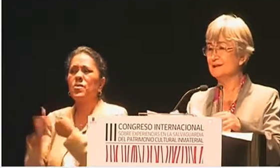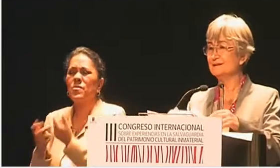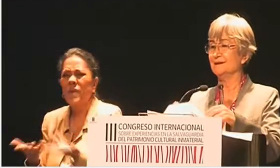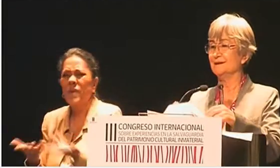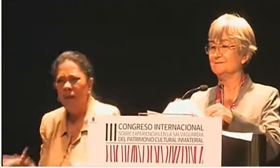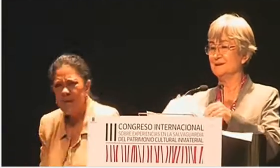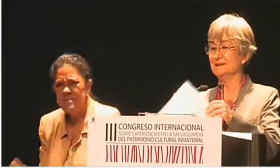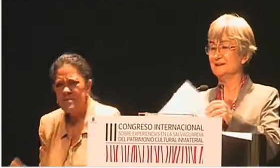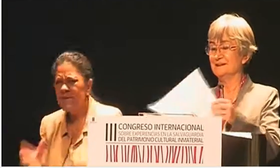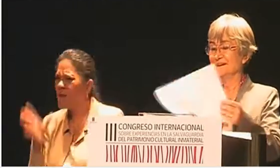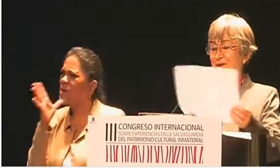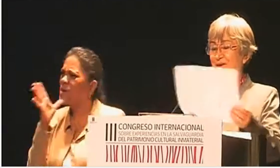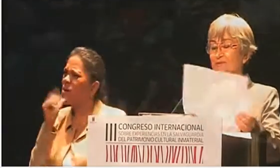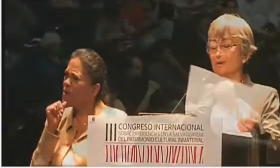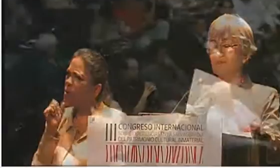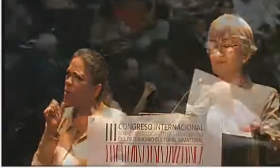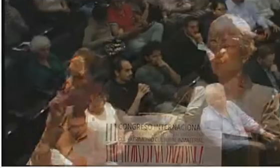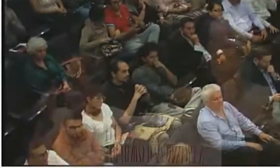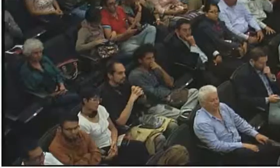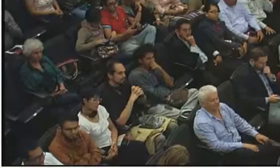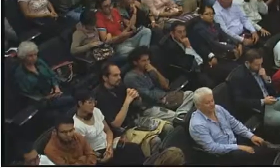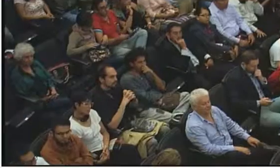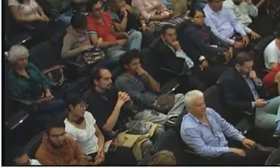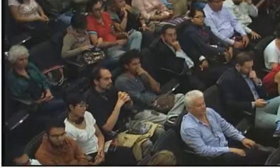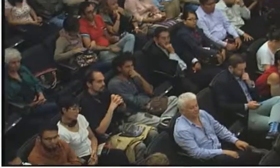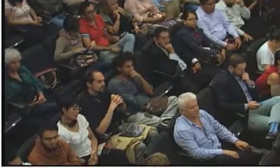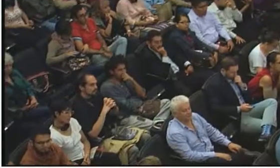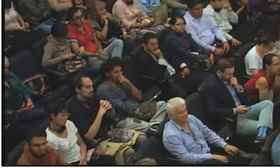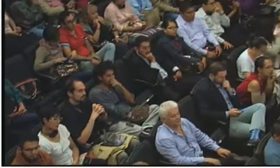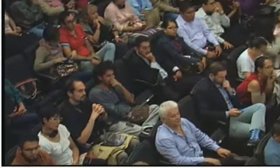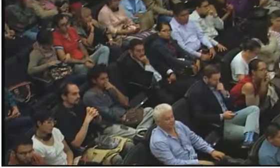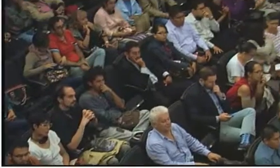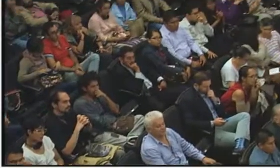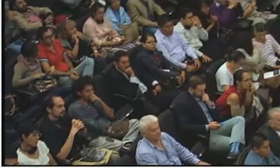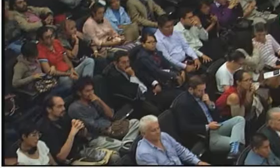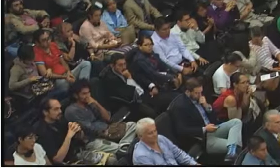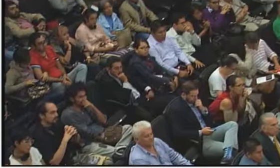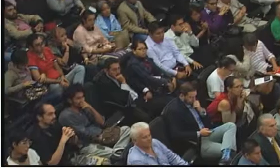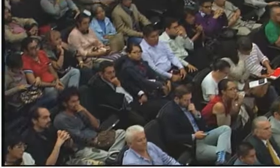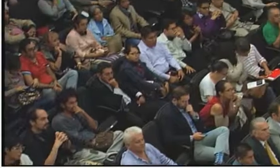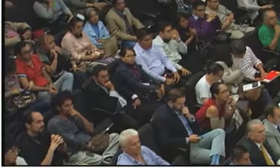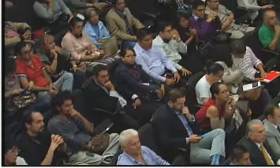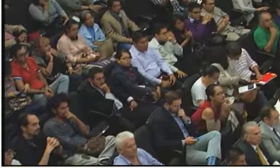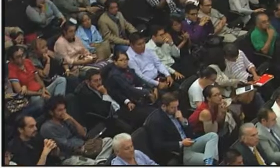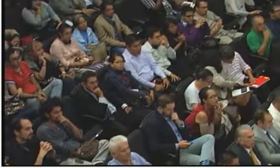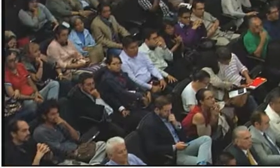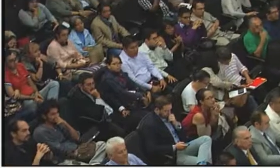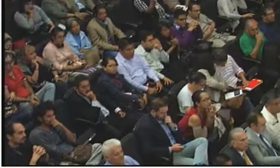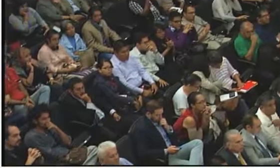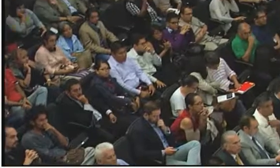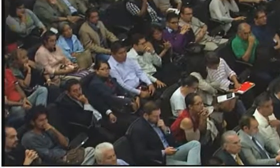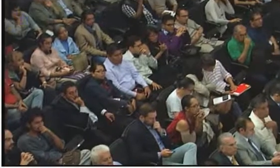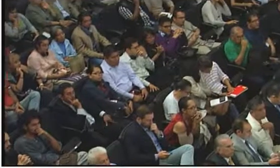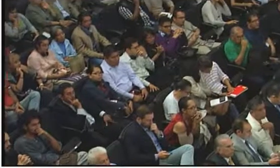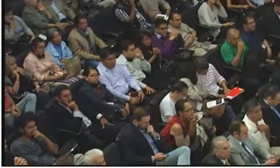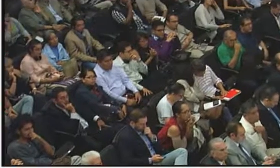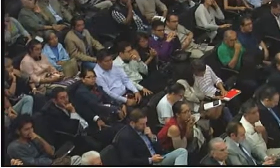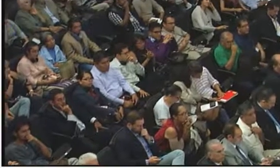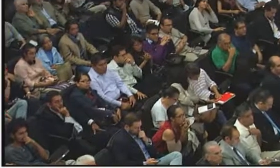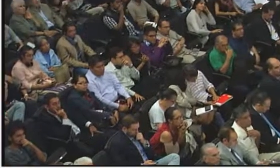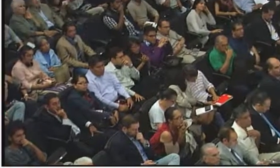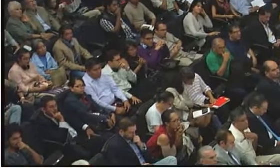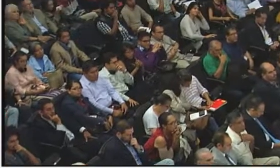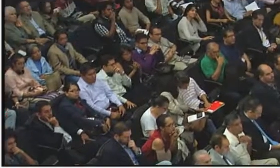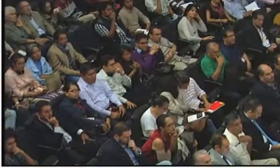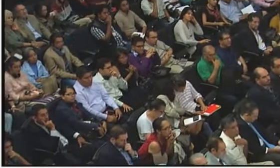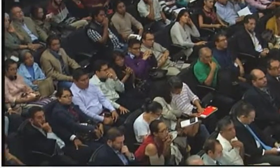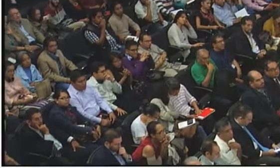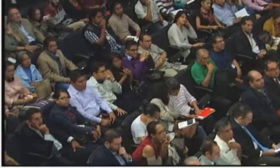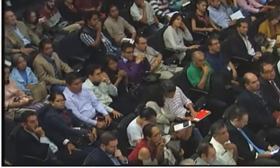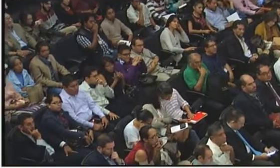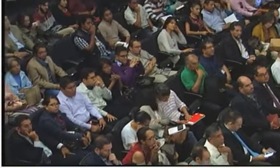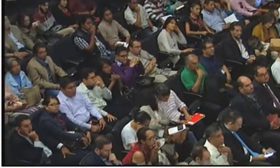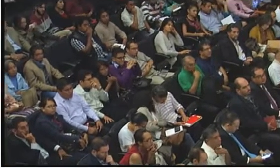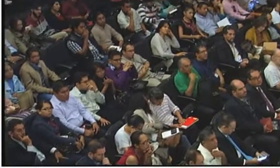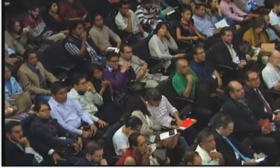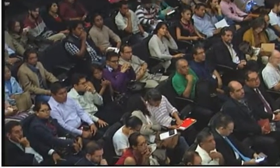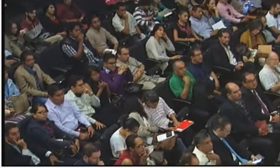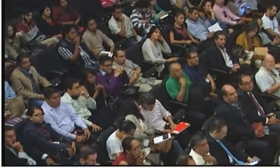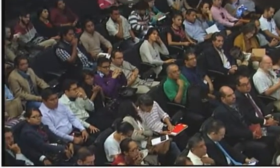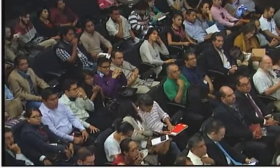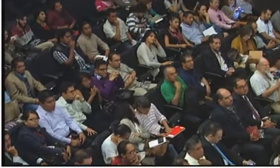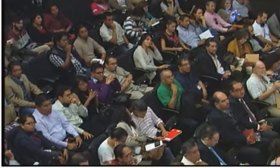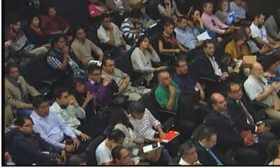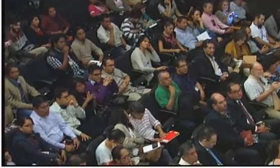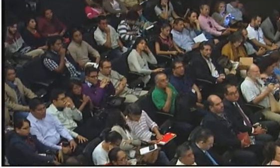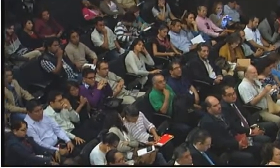podrían también formar parte de la producción artística y cultural de el mundo